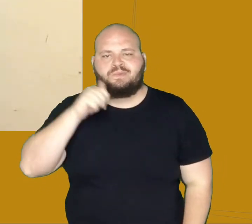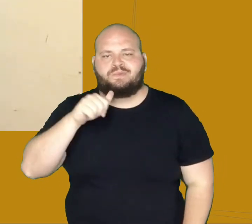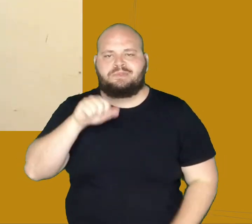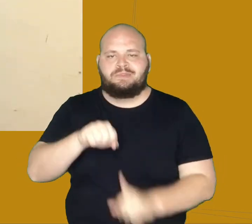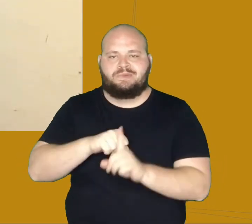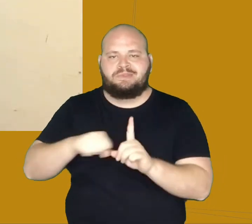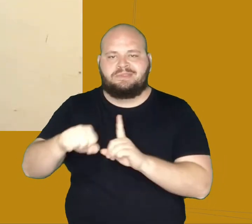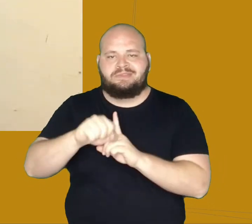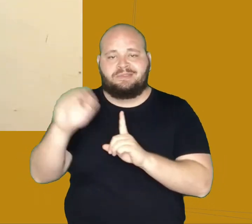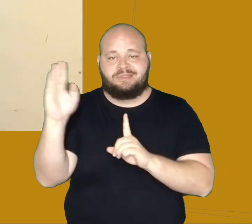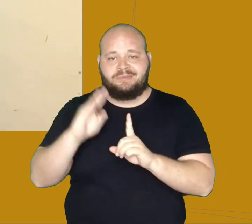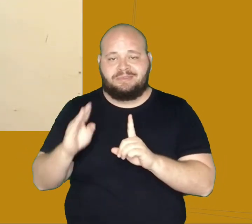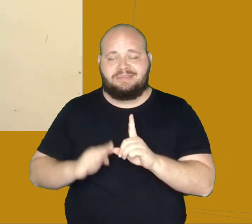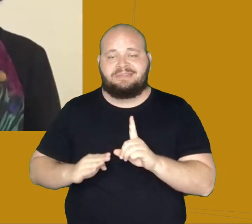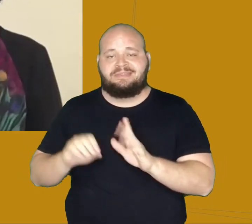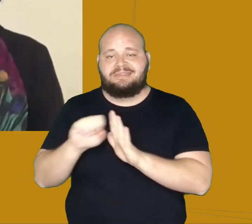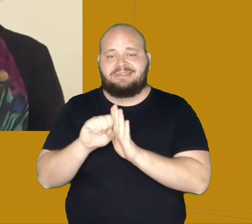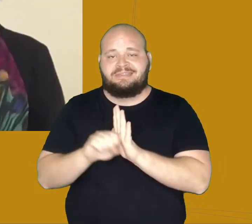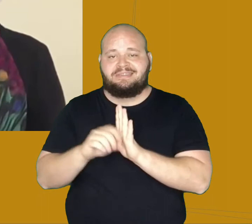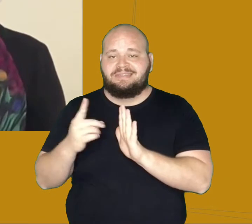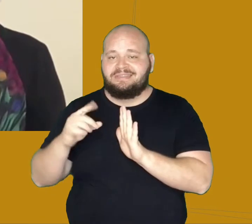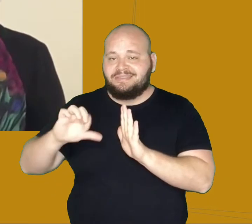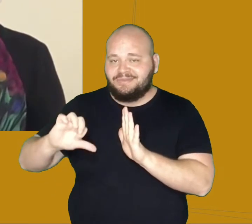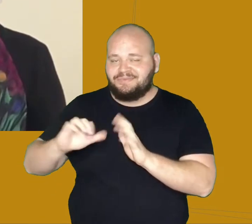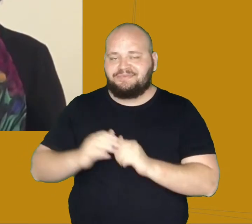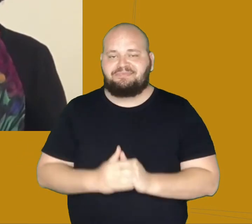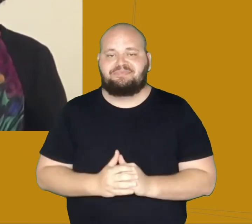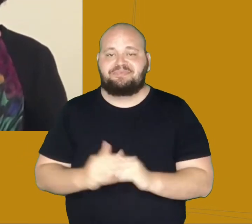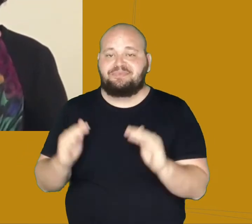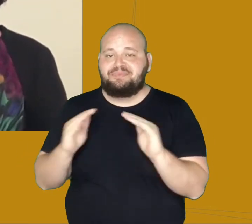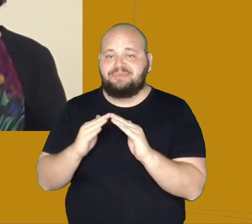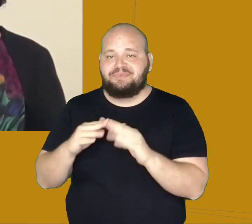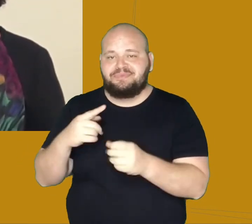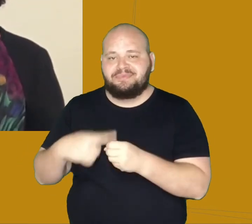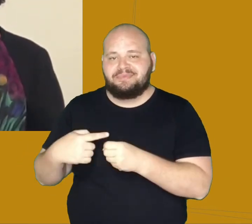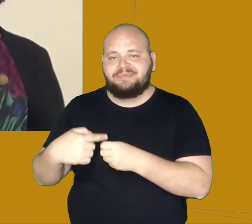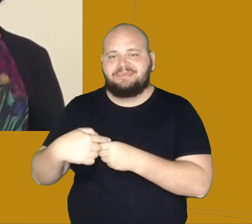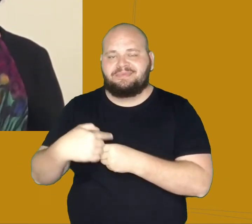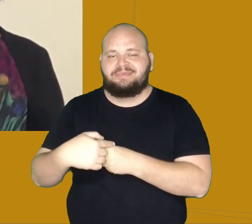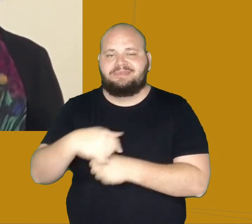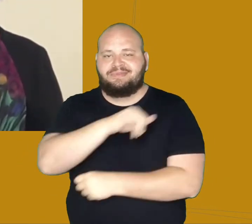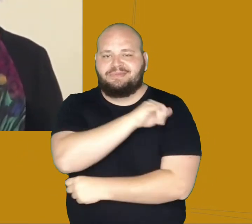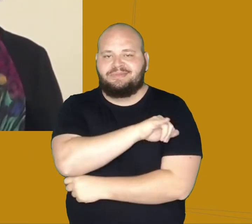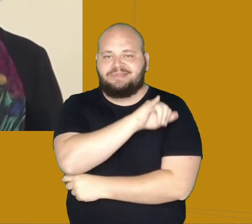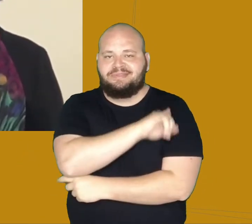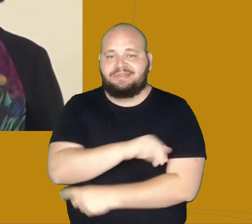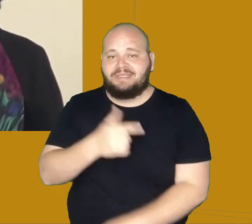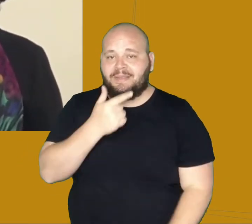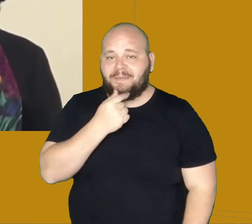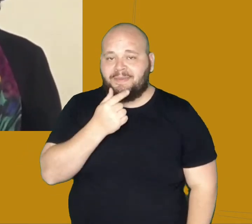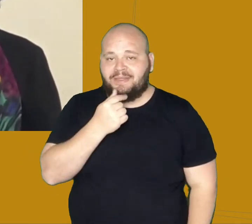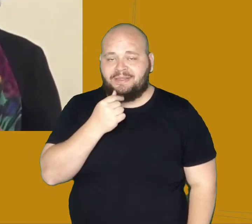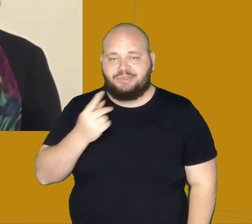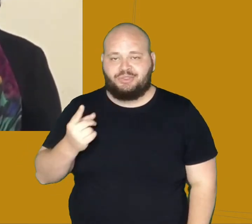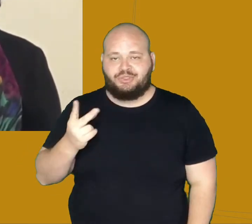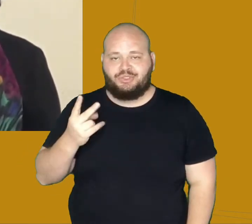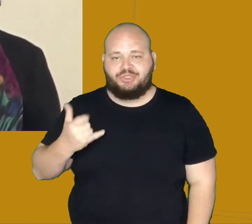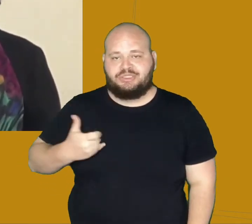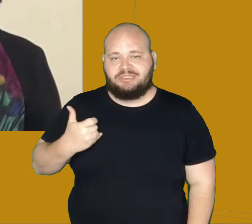do século XIX. Ela vivia na cidade do Rio de Janeiro com seus filhos, um garoto de 12 anos, cujo nome não é revelado, ou